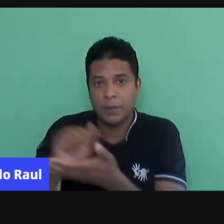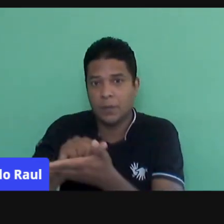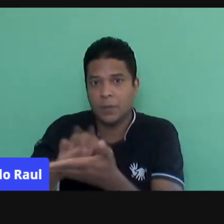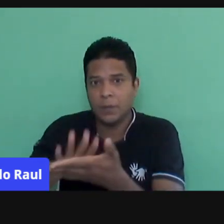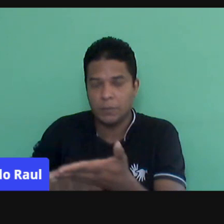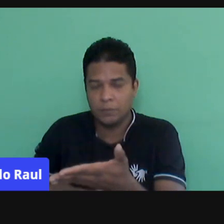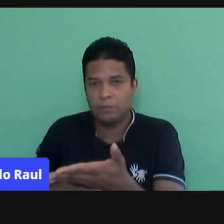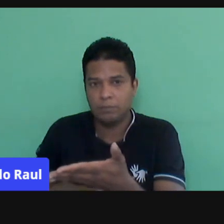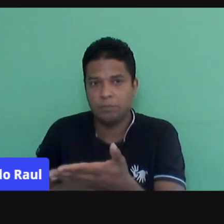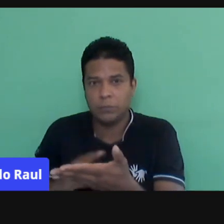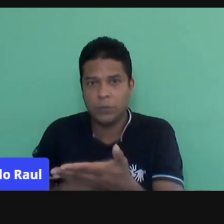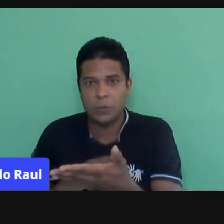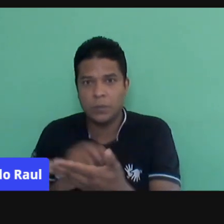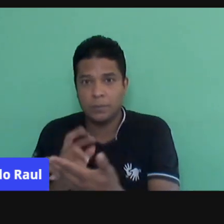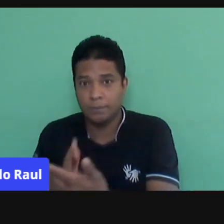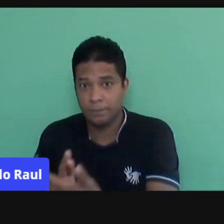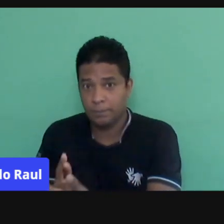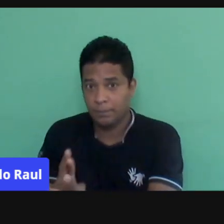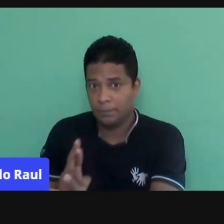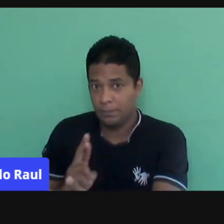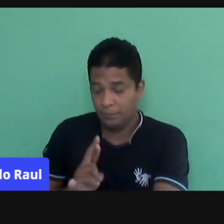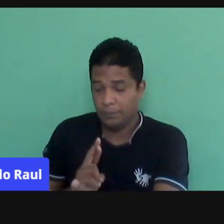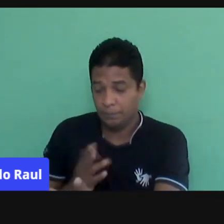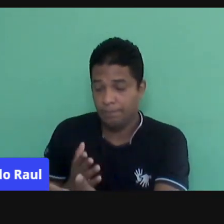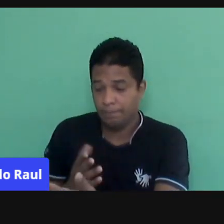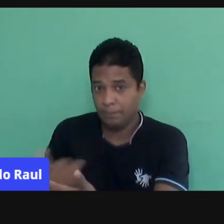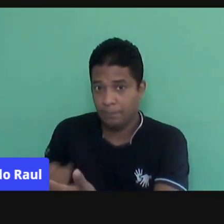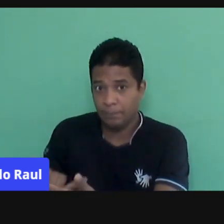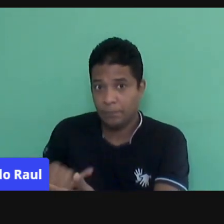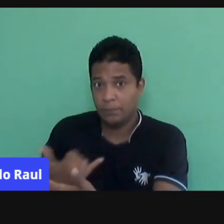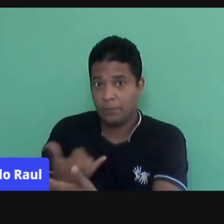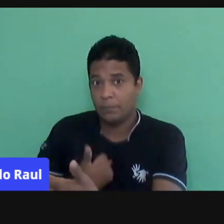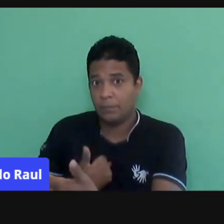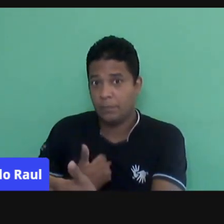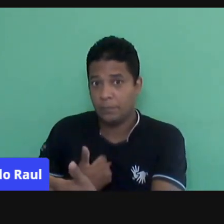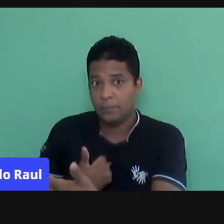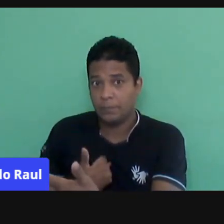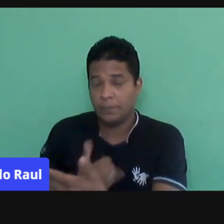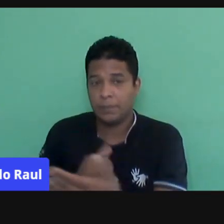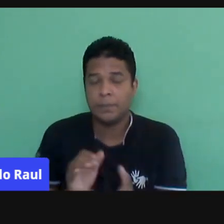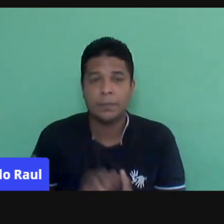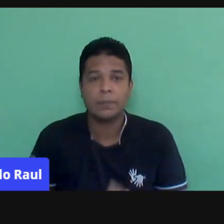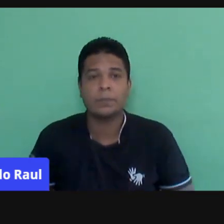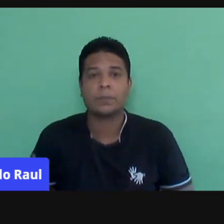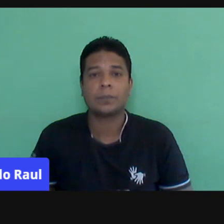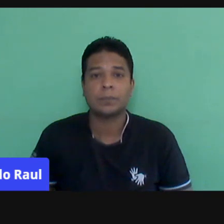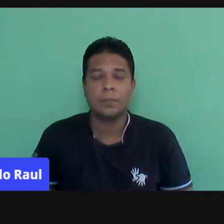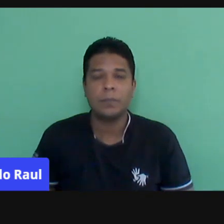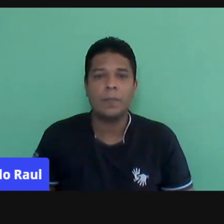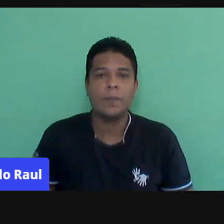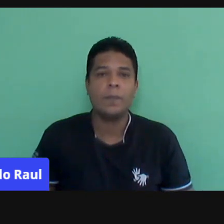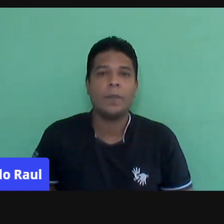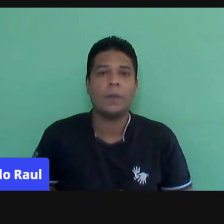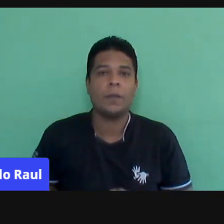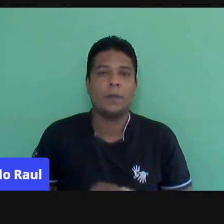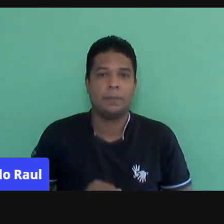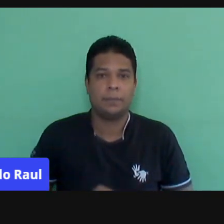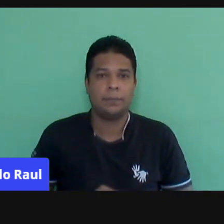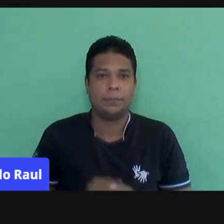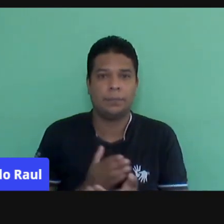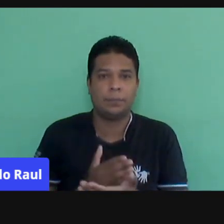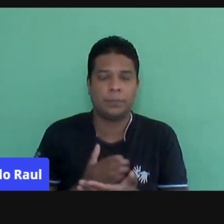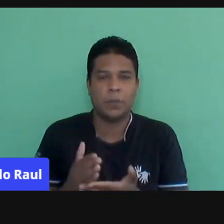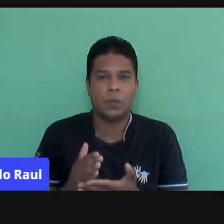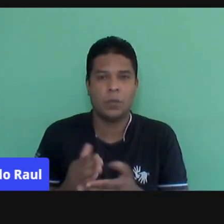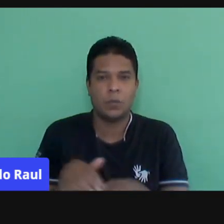ele já tem alguma informação. E nós estamos falando nesse momento, eu acho que é mais gritante, né? Nesse momento de pandemia. A gente tem conversado com